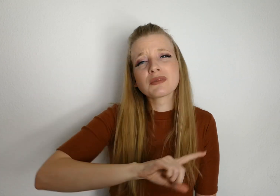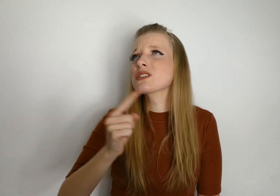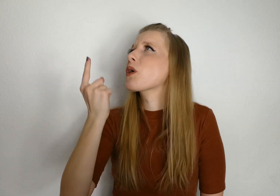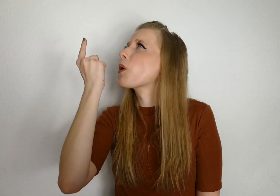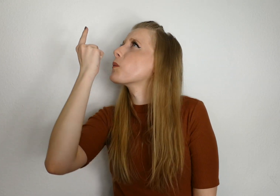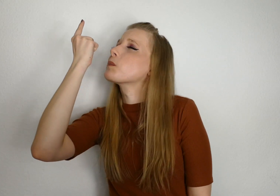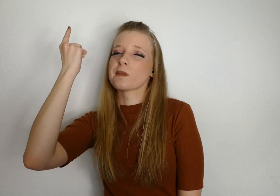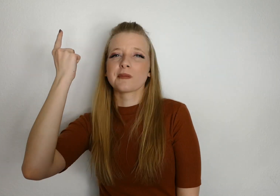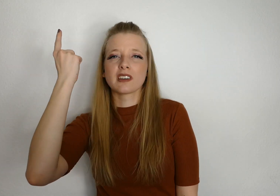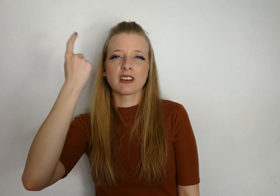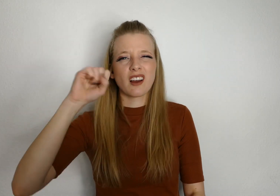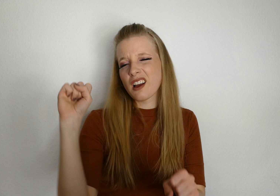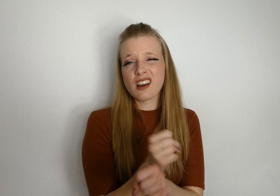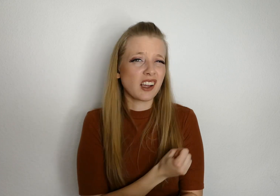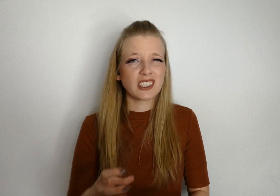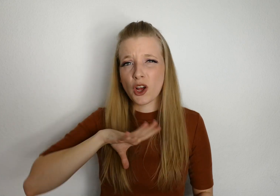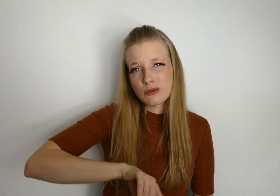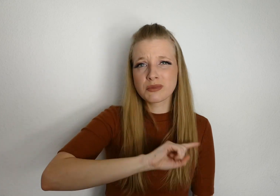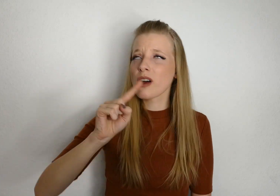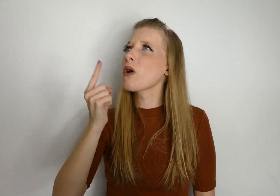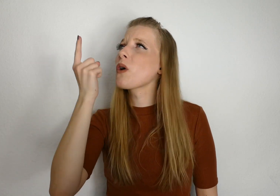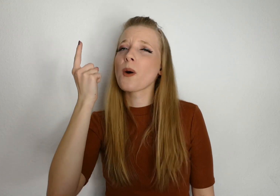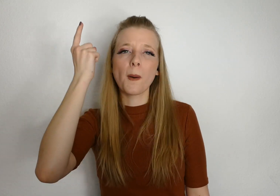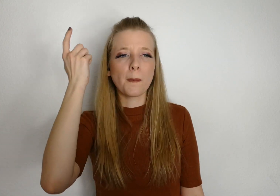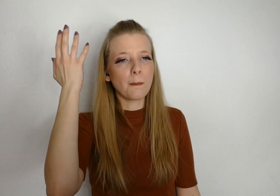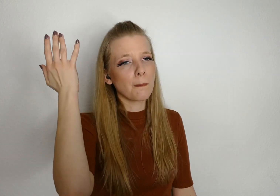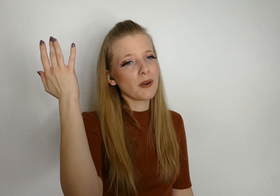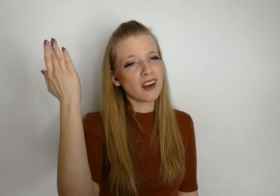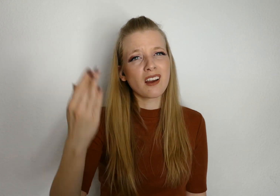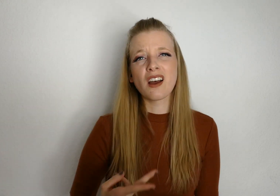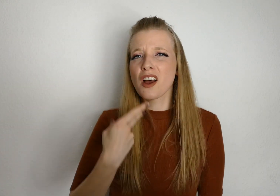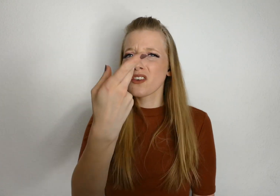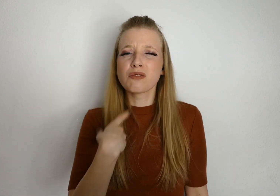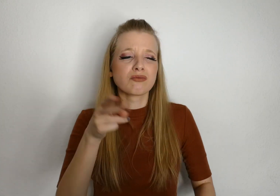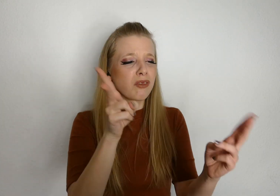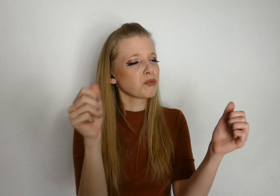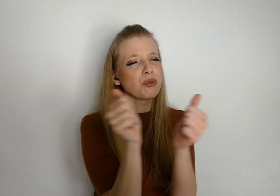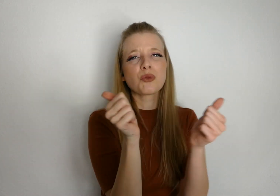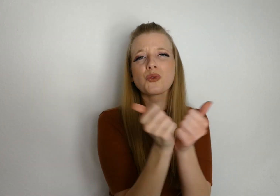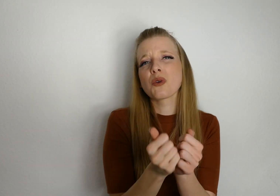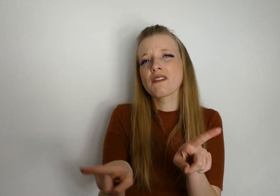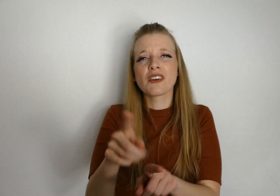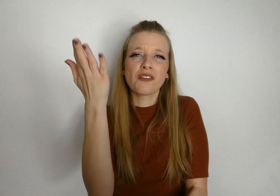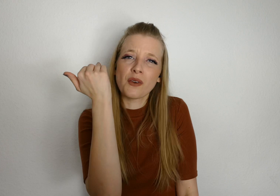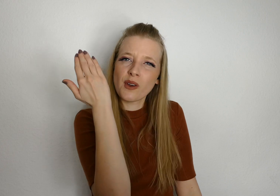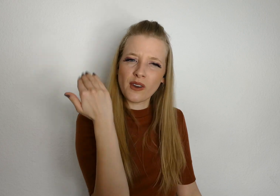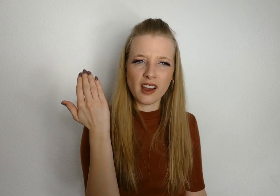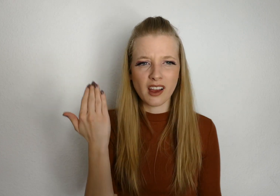aus Halt es nicht bis oben aus Halt aus Wir tun so, als ob's wie früher wär Deine